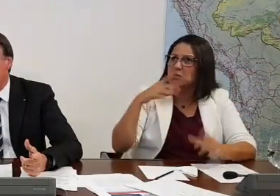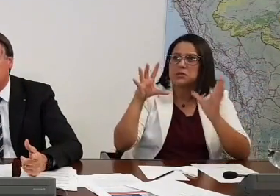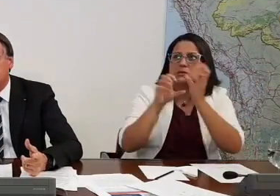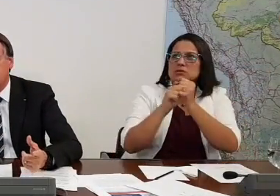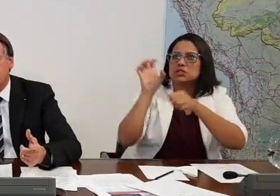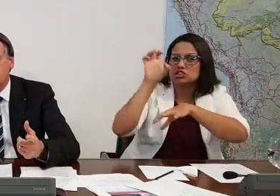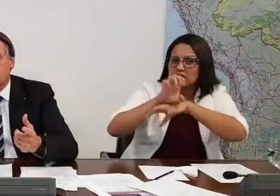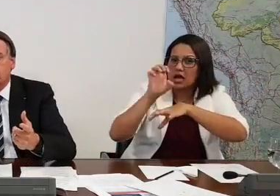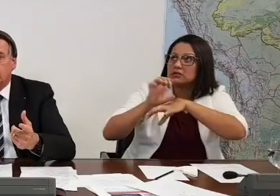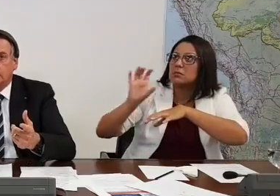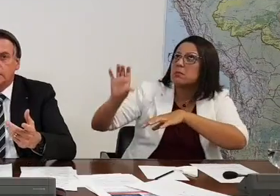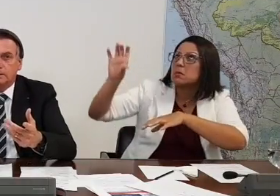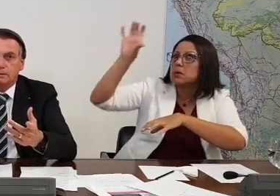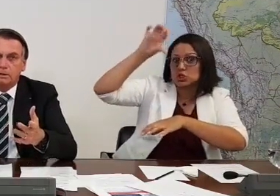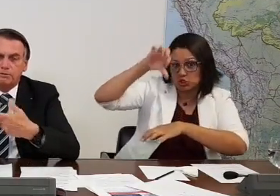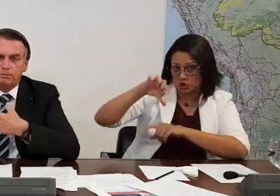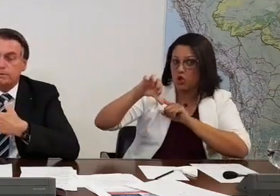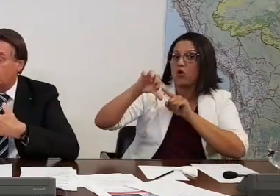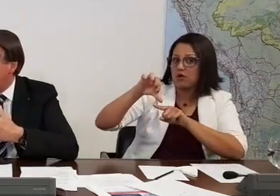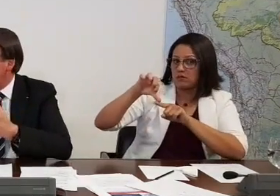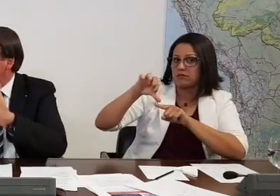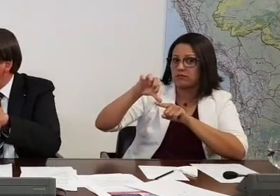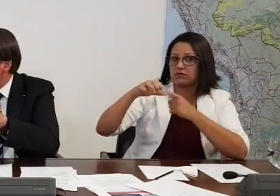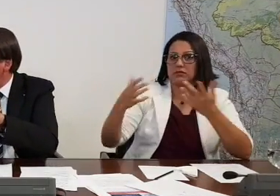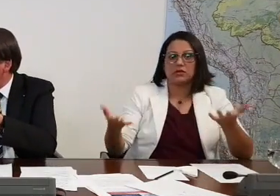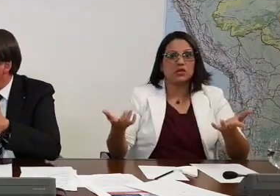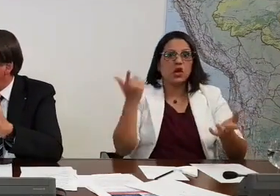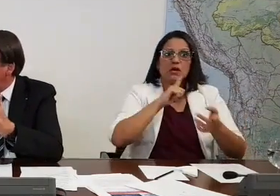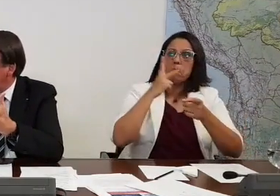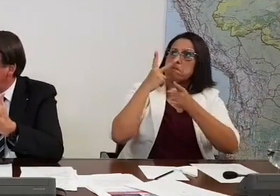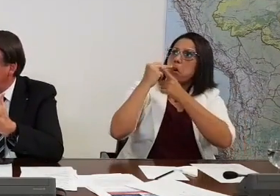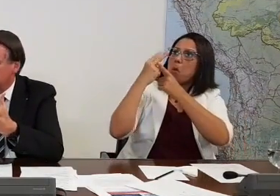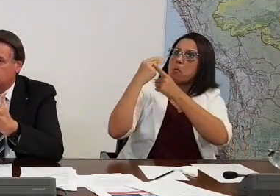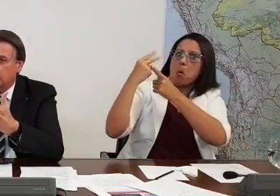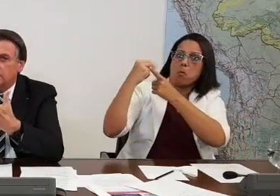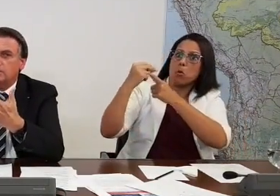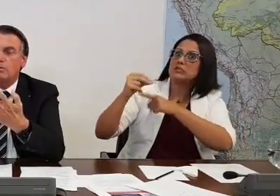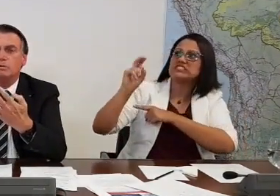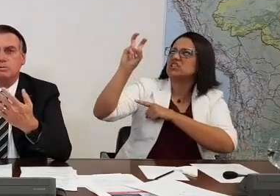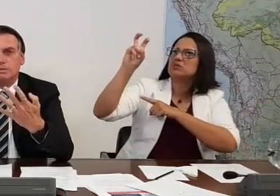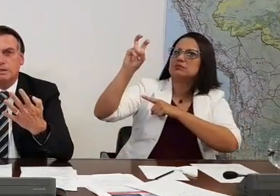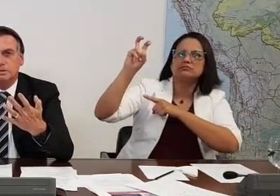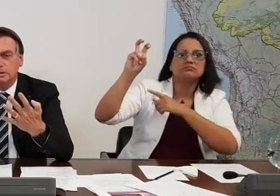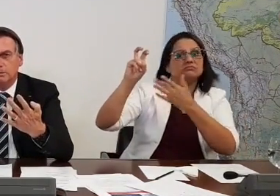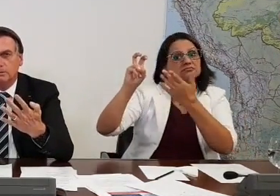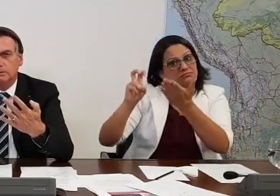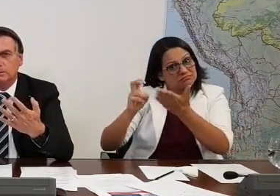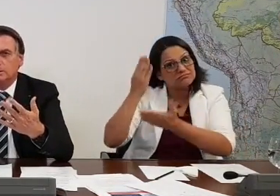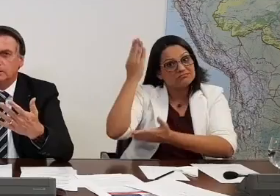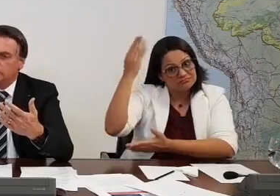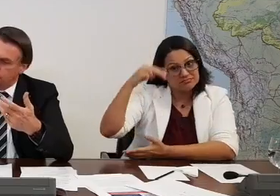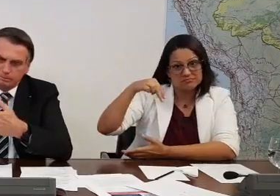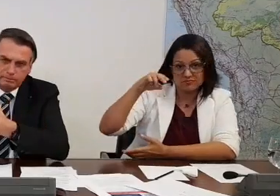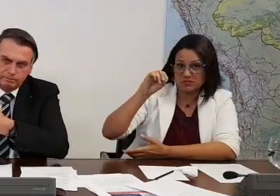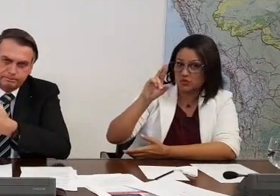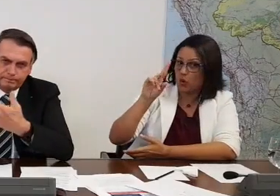Nove estados do Nordeste. Nós fomos vitorosos em cinco capitais. Então, o Nordestino